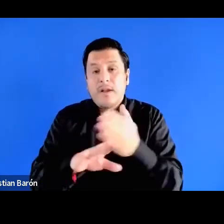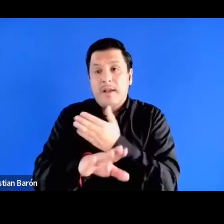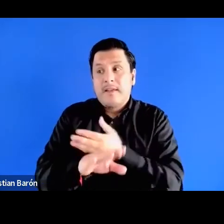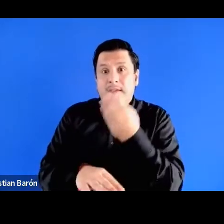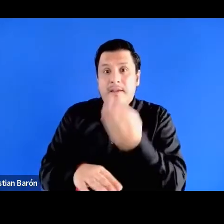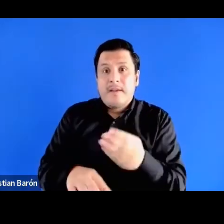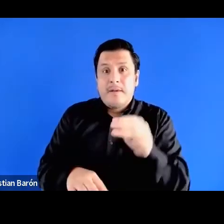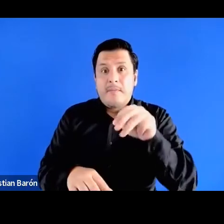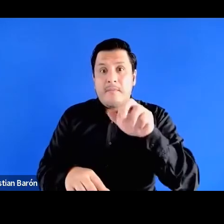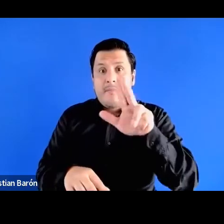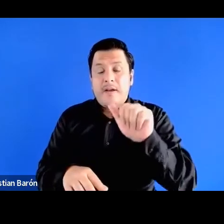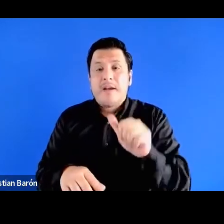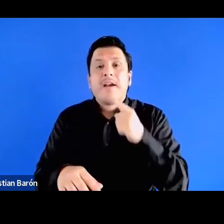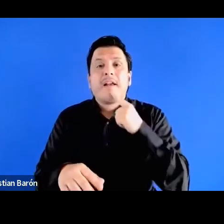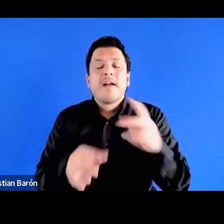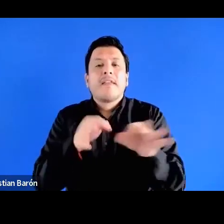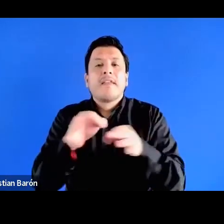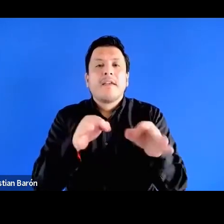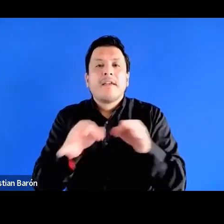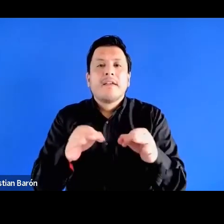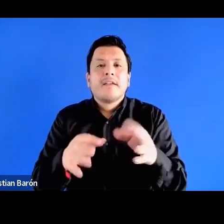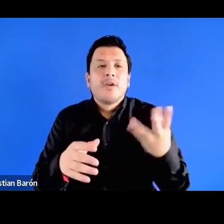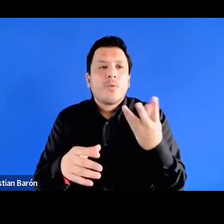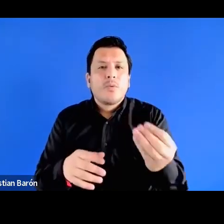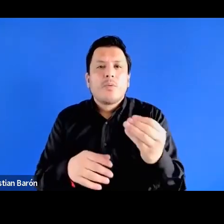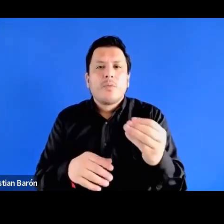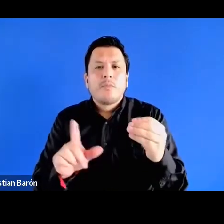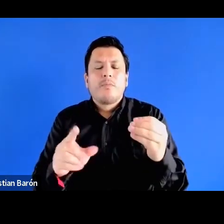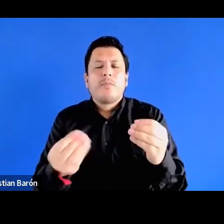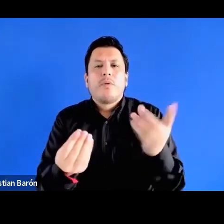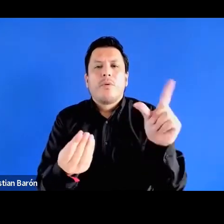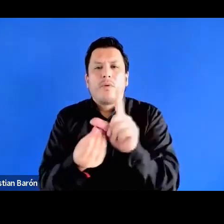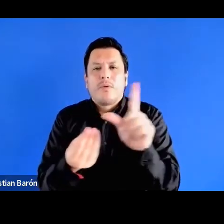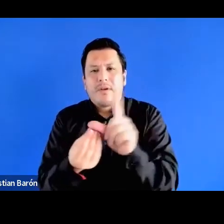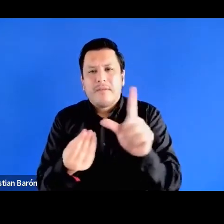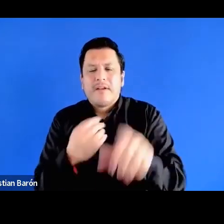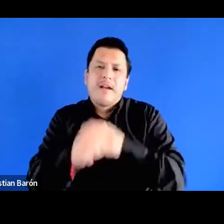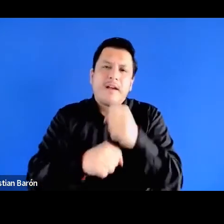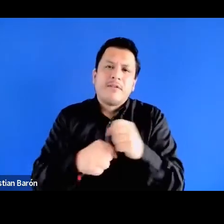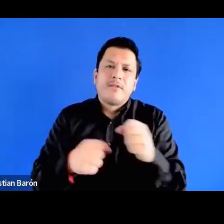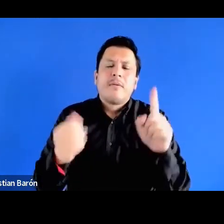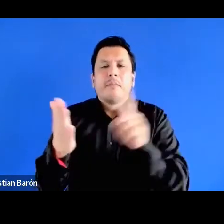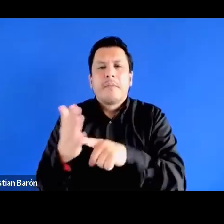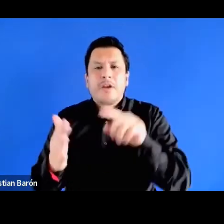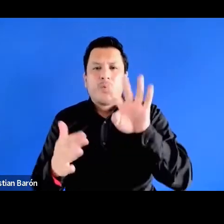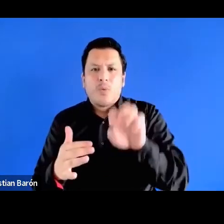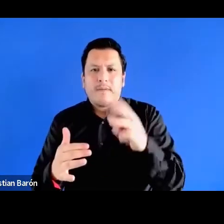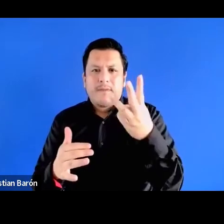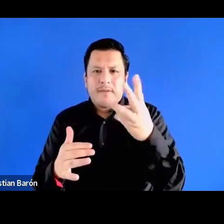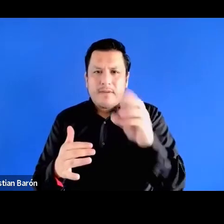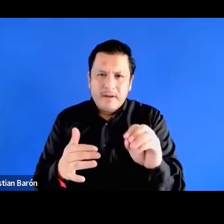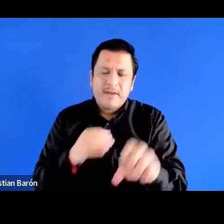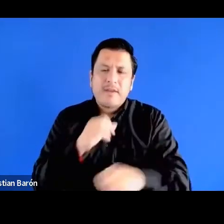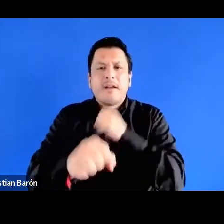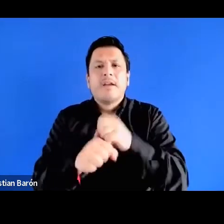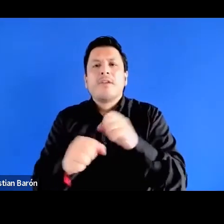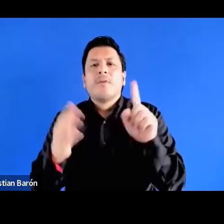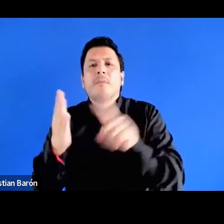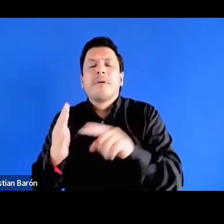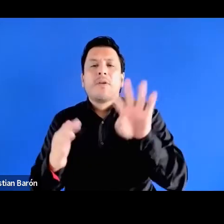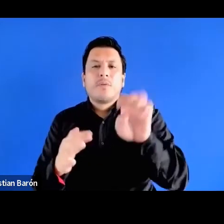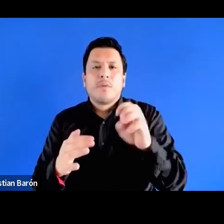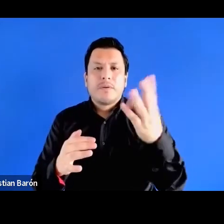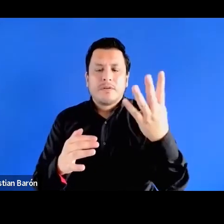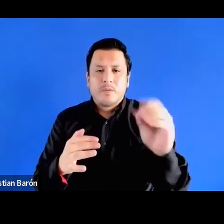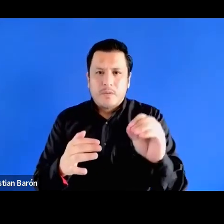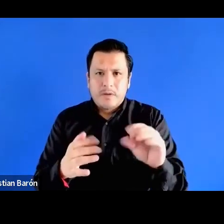en lo que ella llama la república liberal en los años treinta cincuenta ¿no? ¿cuál era la situación de la gente negra y